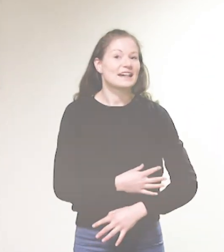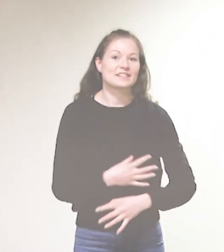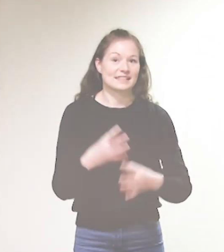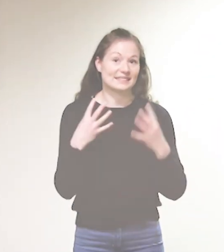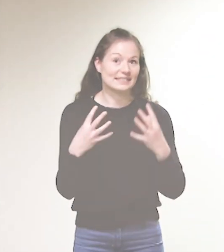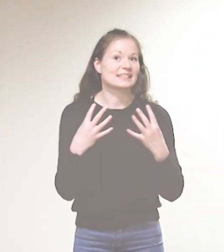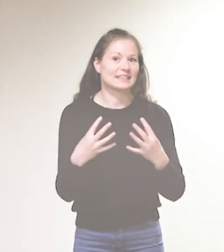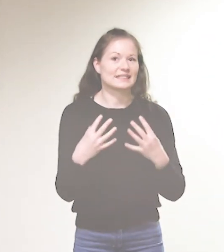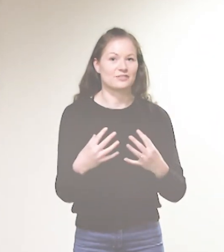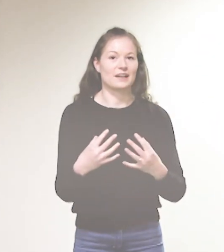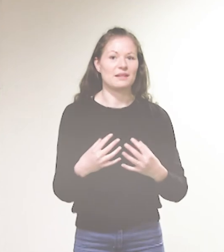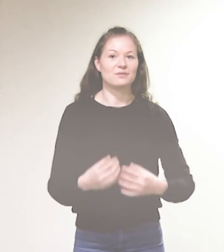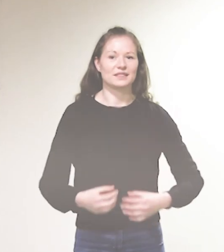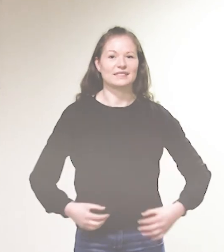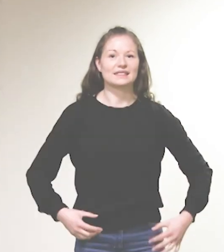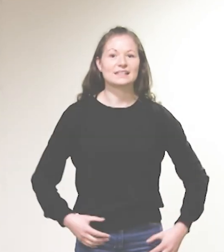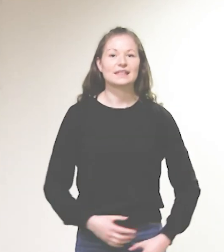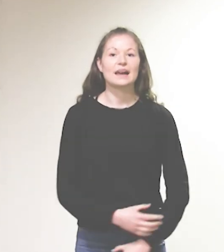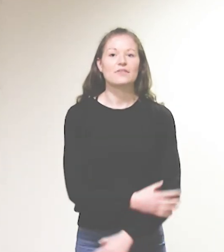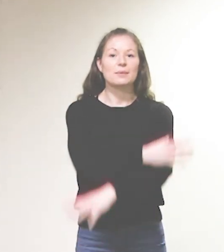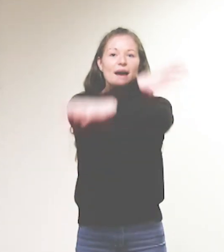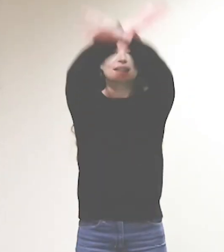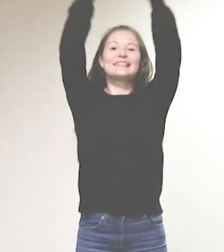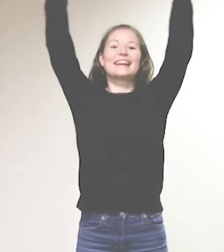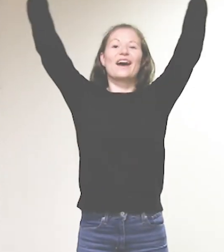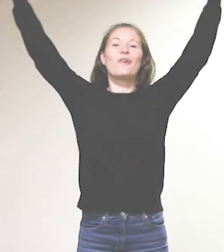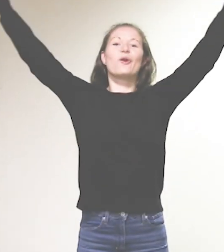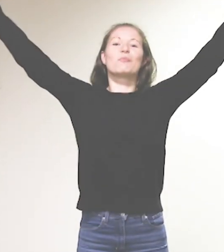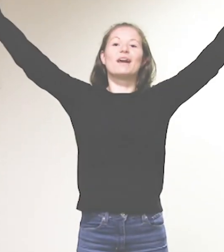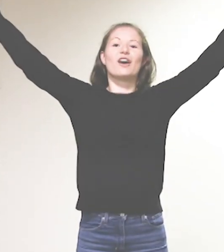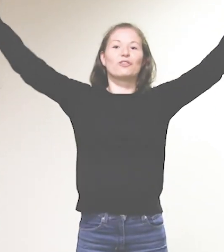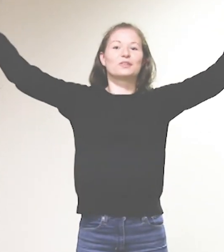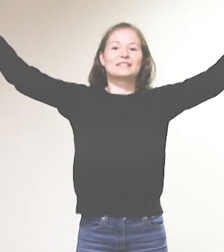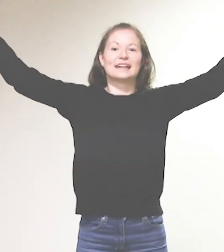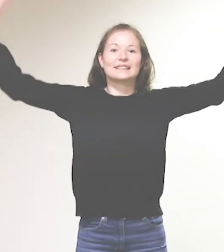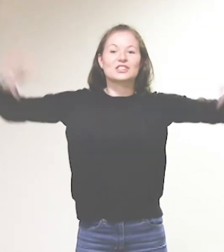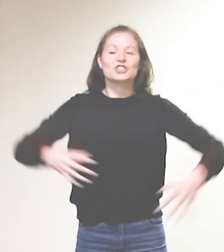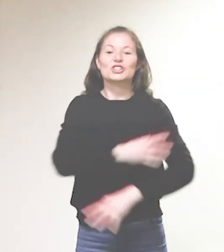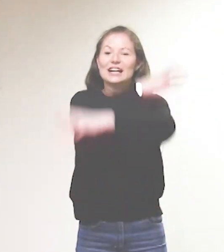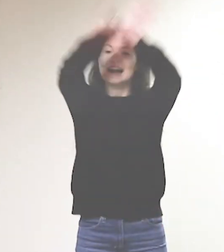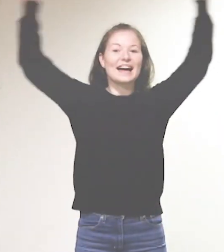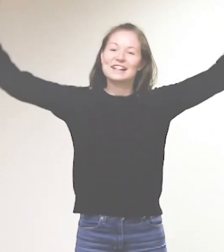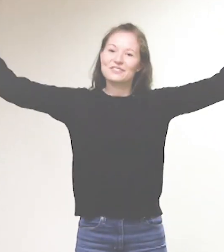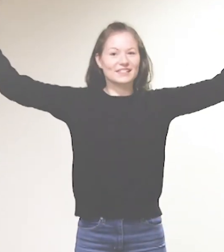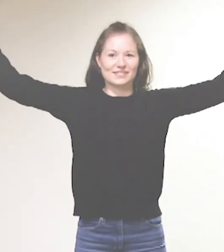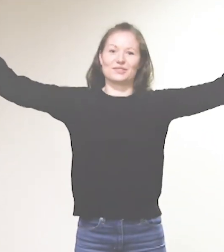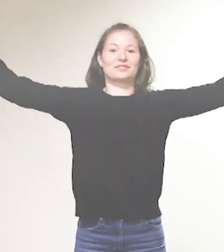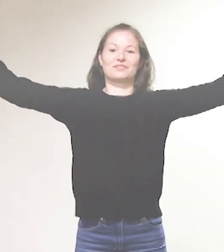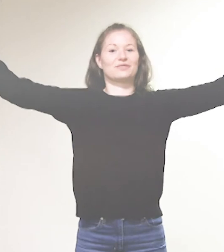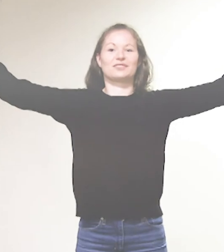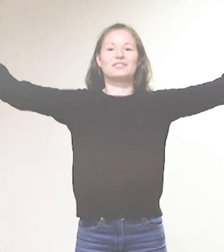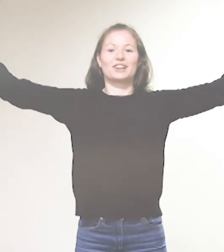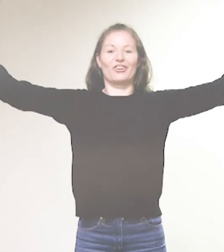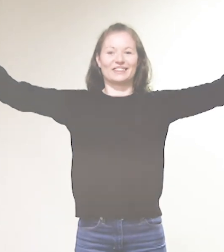ist das Gesicht vor allem wichtig. Wir machen hier nach oben auf. Und dann strahlen wir so, wie wir können.